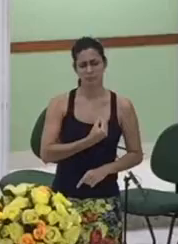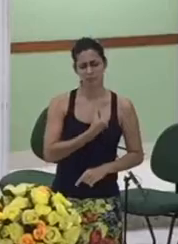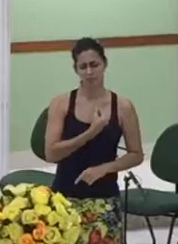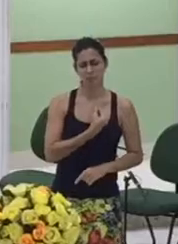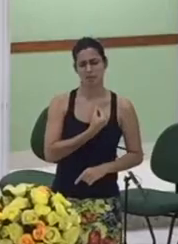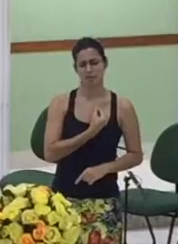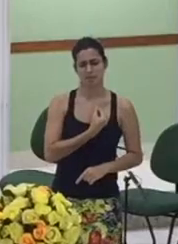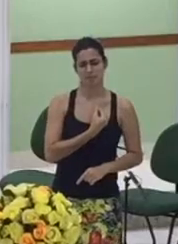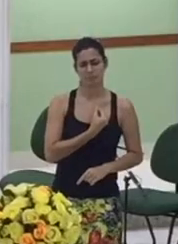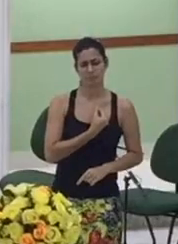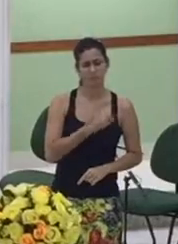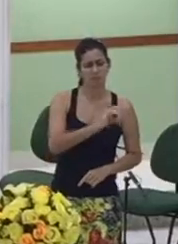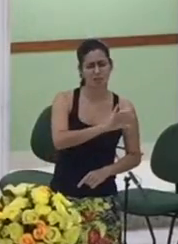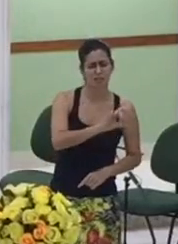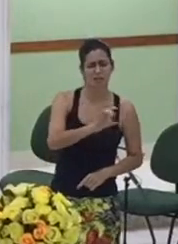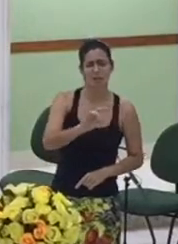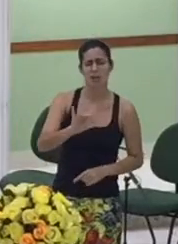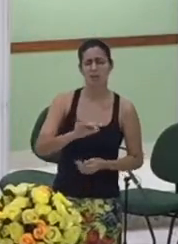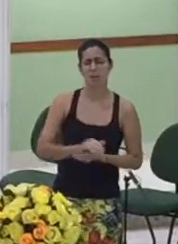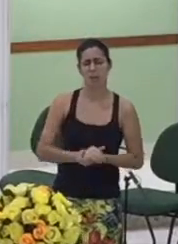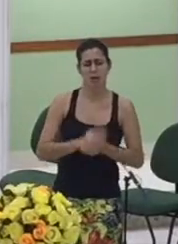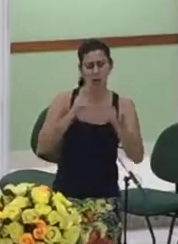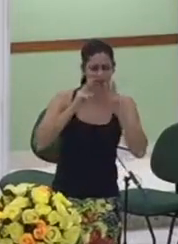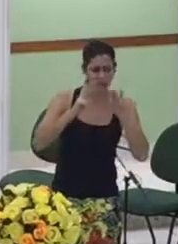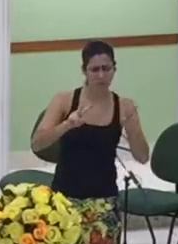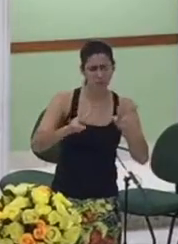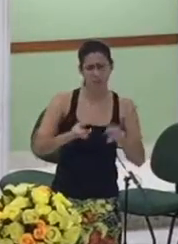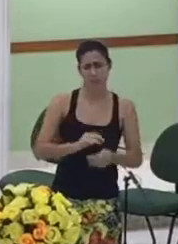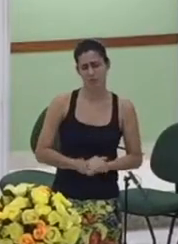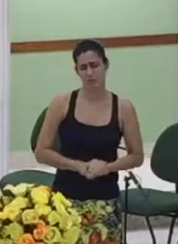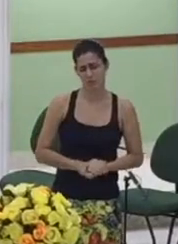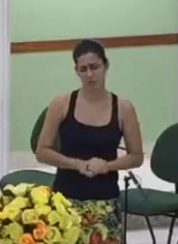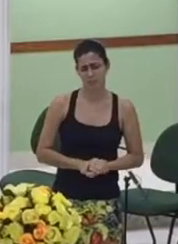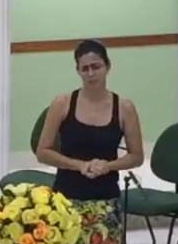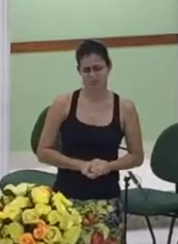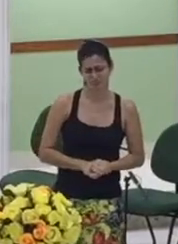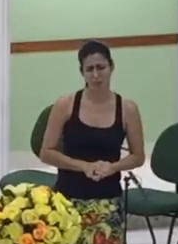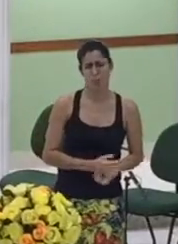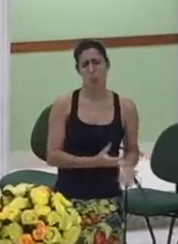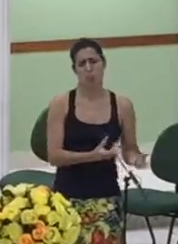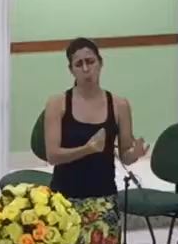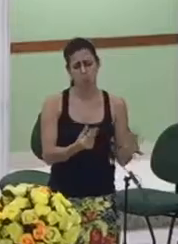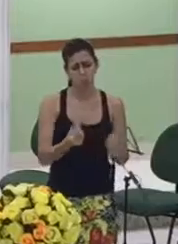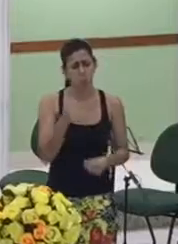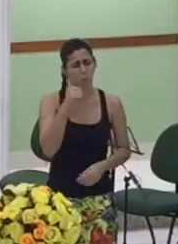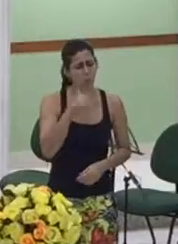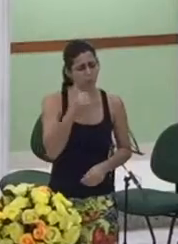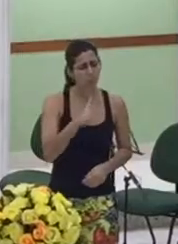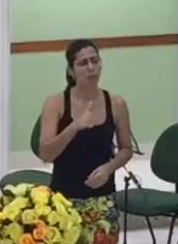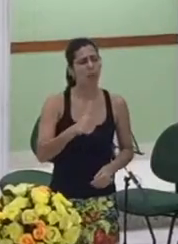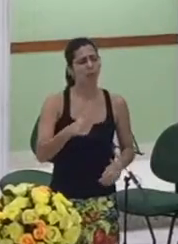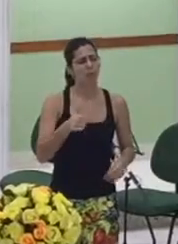teu reino aqui na terra muitas delas façam lutas perseguições perigos